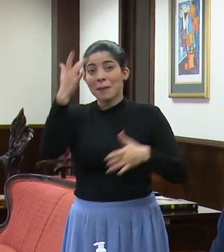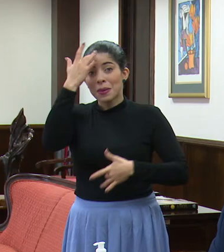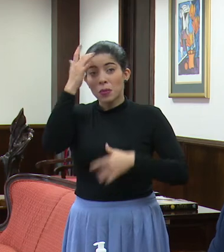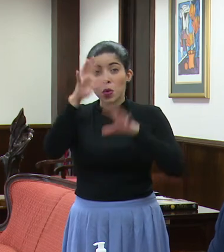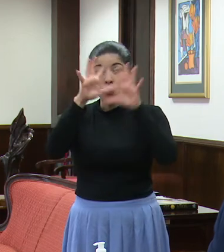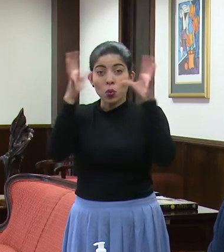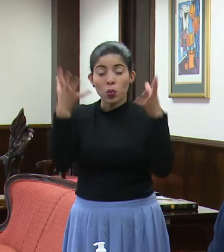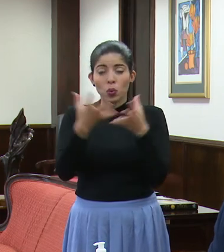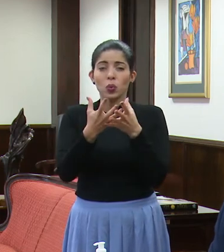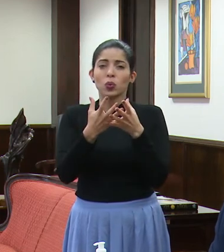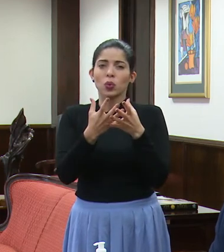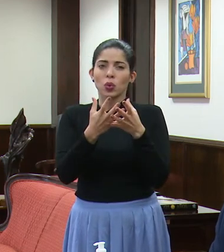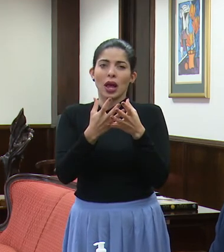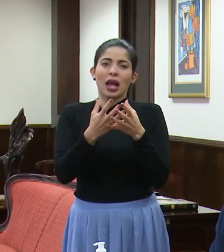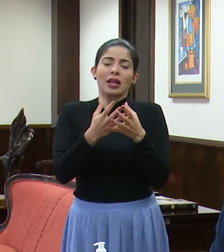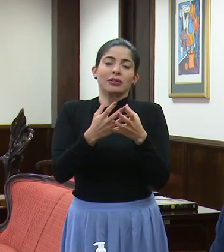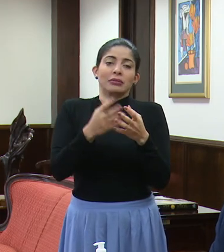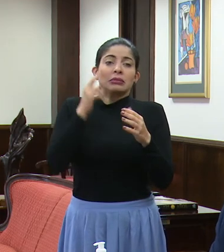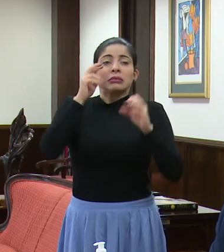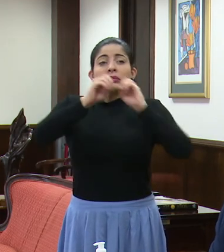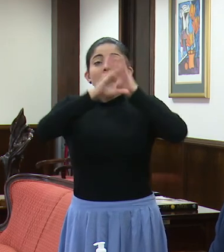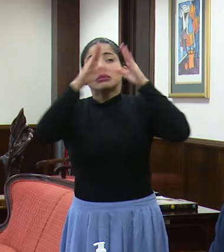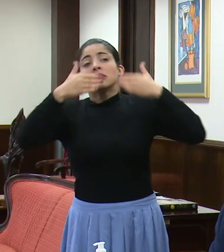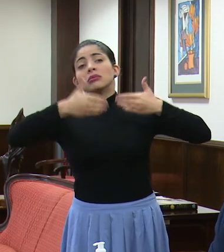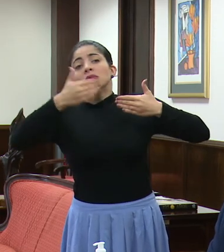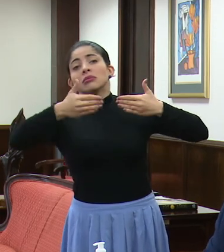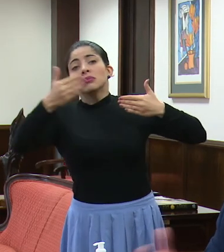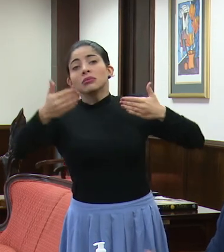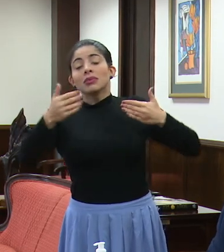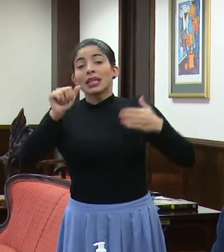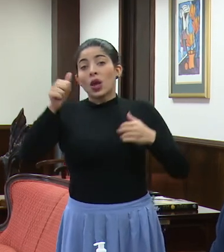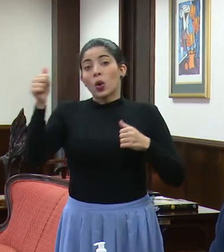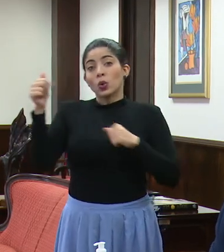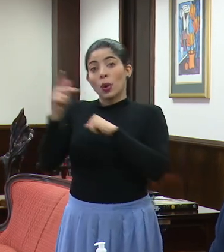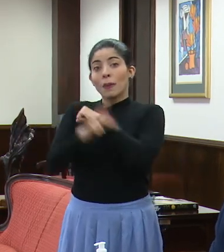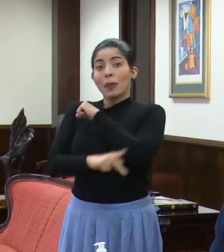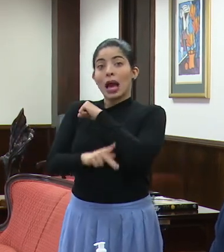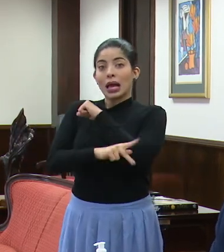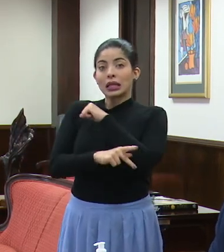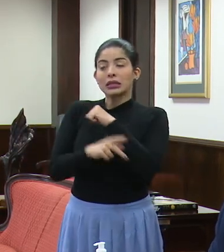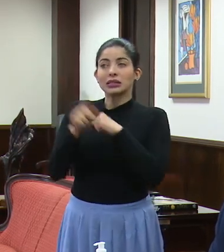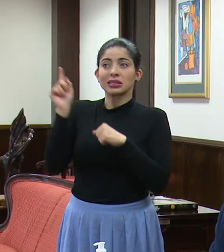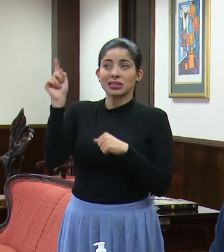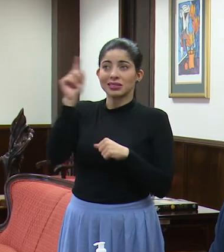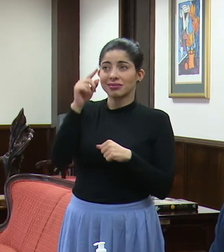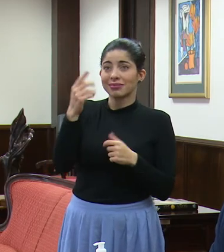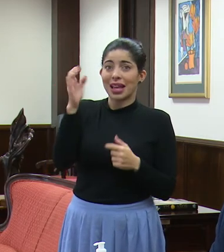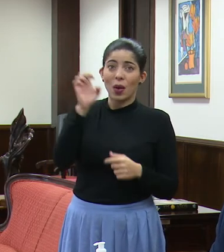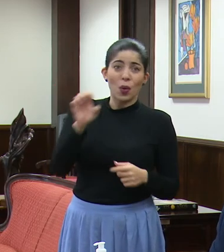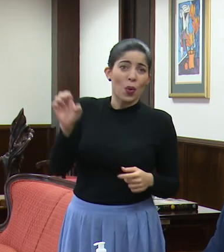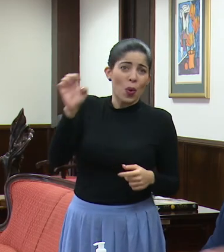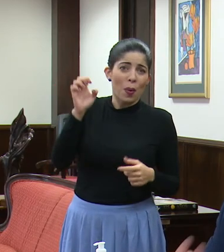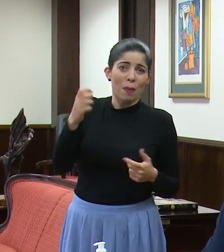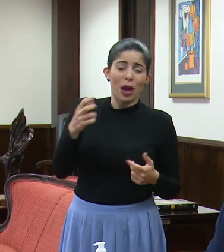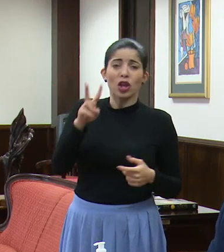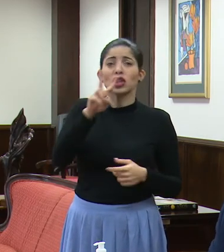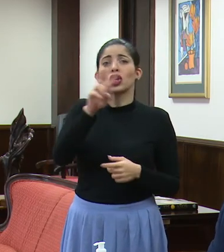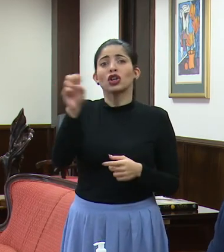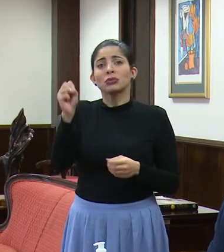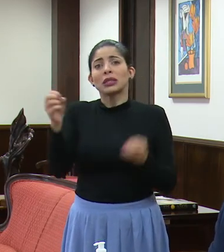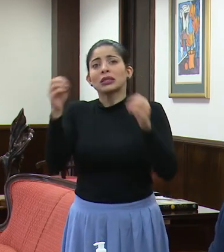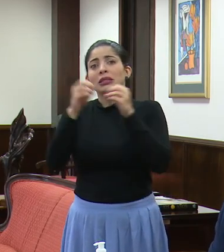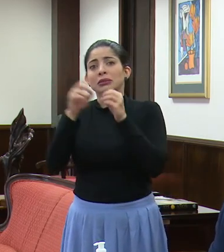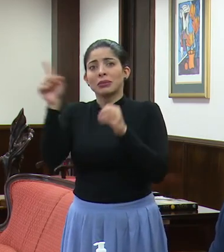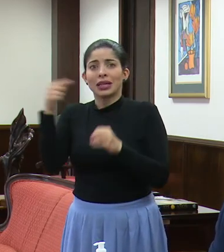nivel mundial, pues las proyecciones son que en el resto de los países, incluso estamos hablando de Europa, están hablando de dos meses más.